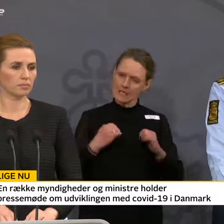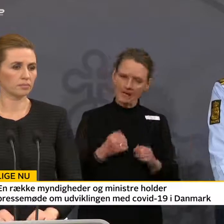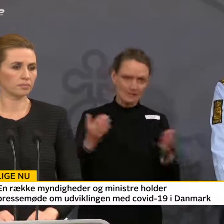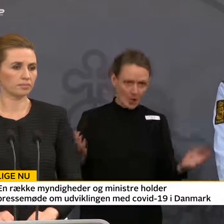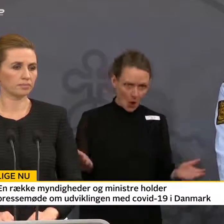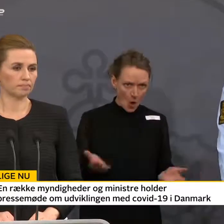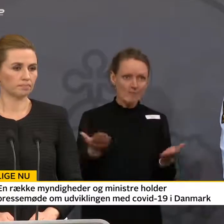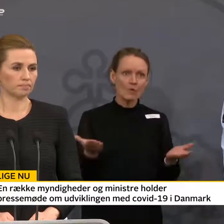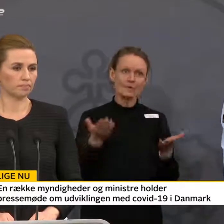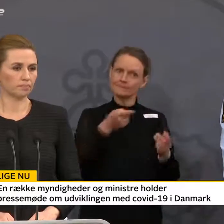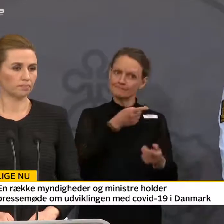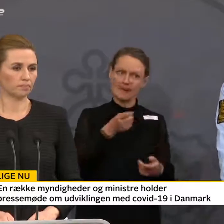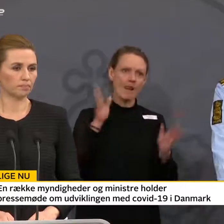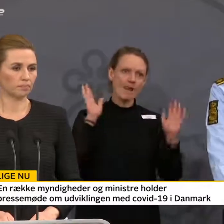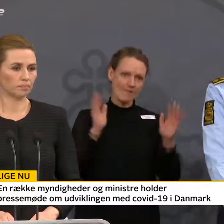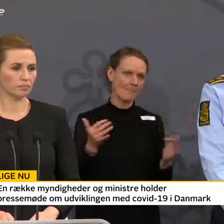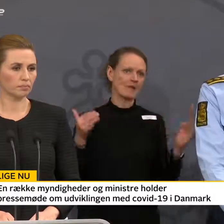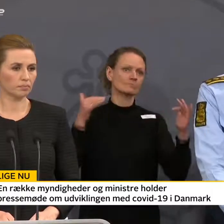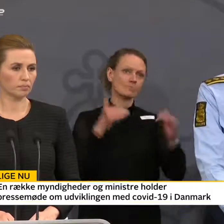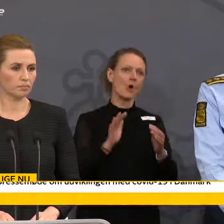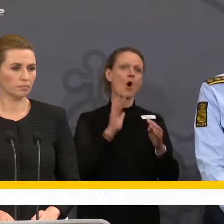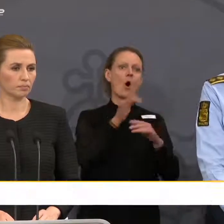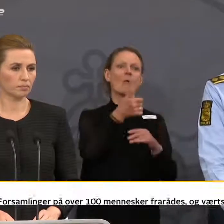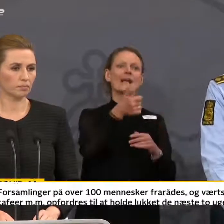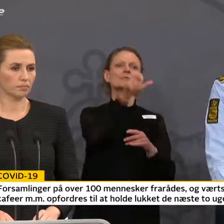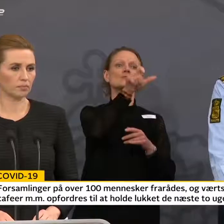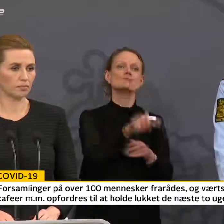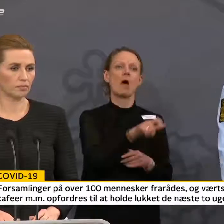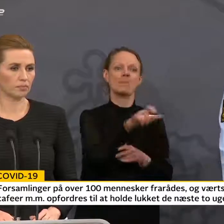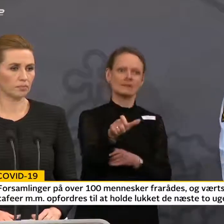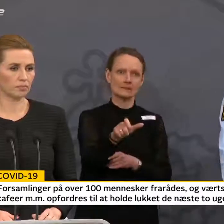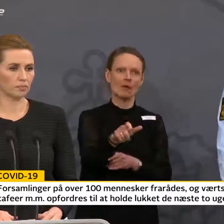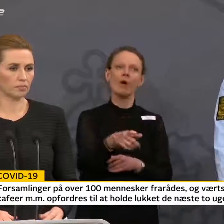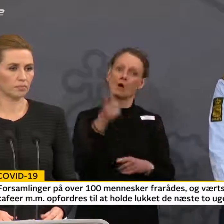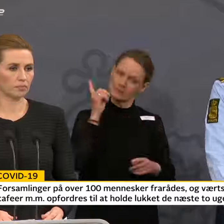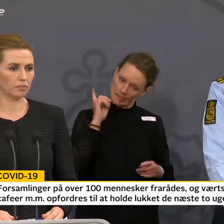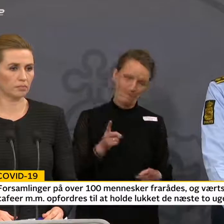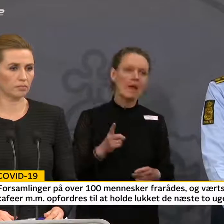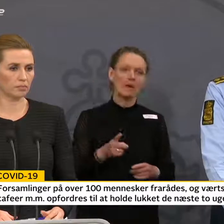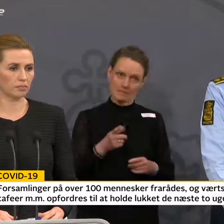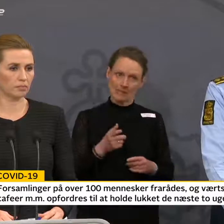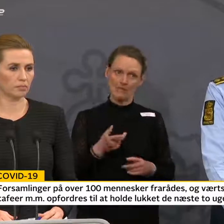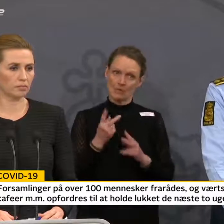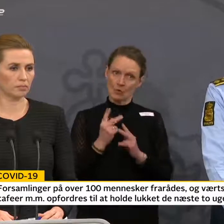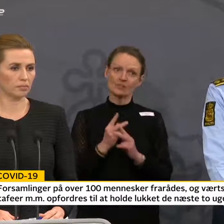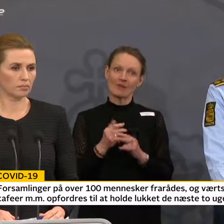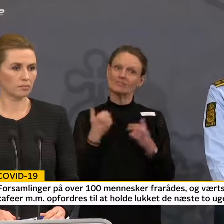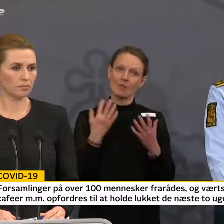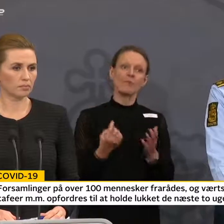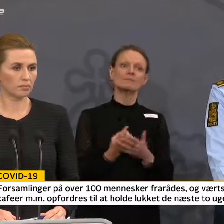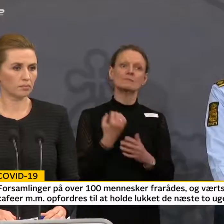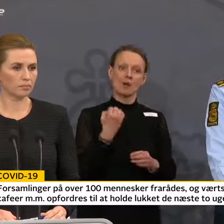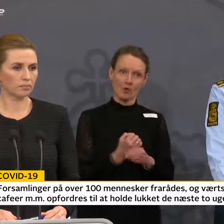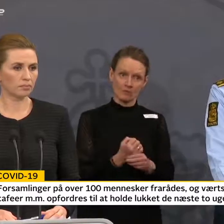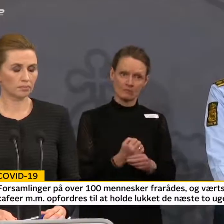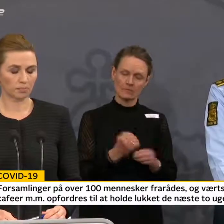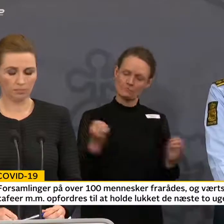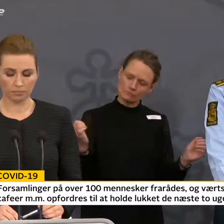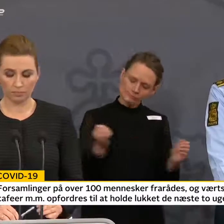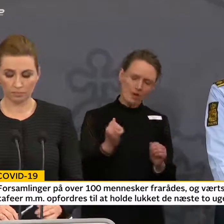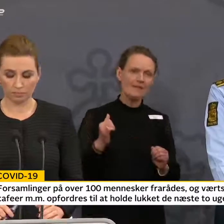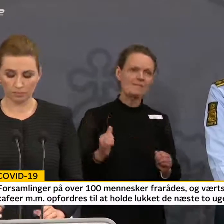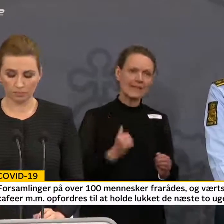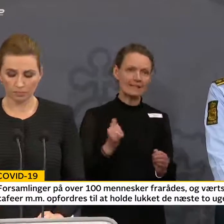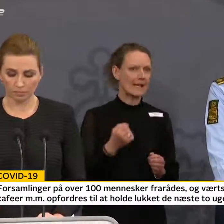over 100 mennesker, og det vil blive fyldt op med konsekvens og håndhævelse. Det er vigtigt det her. Det handler om mere